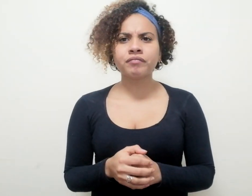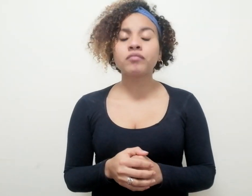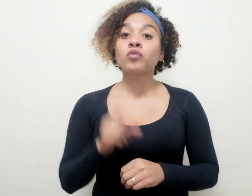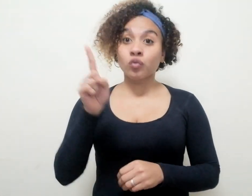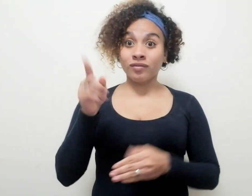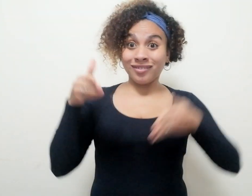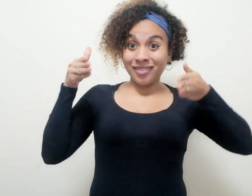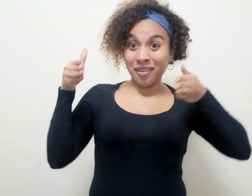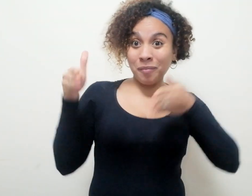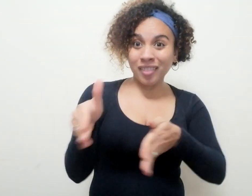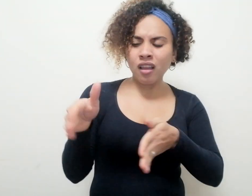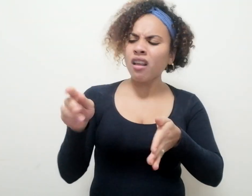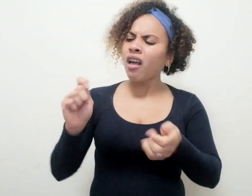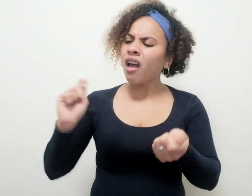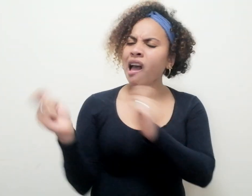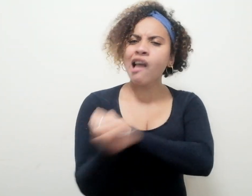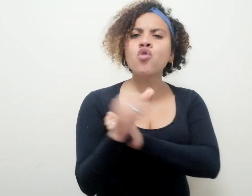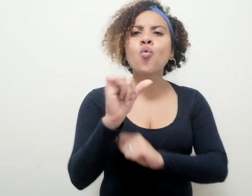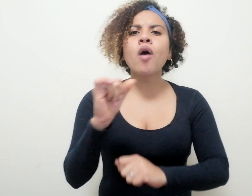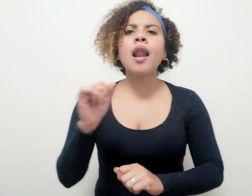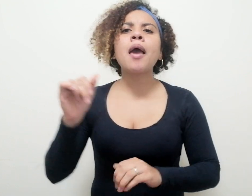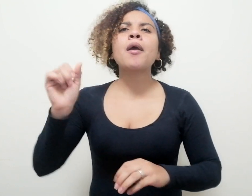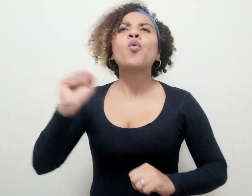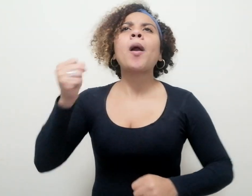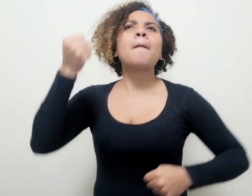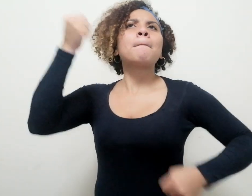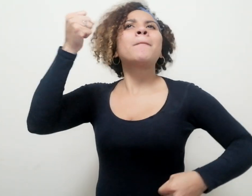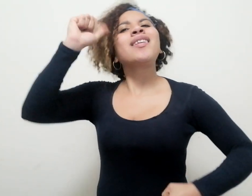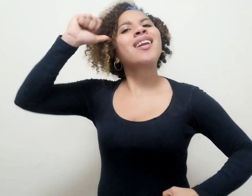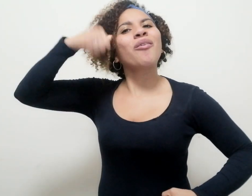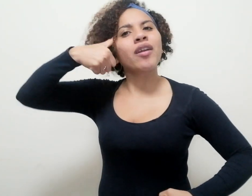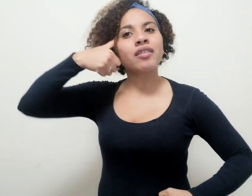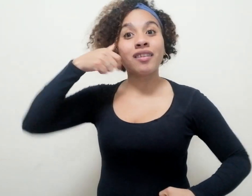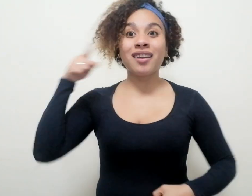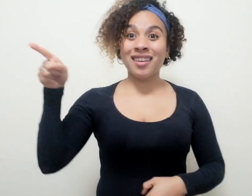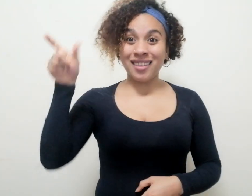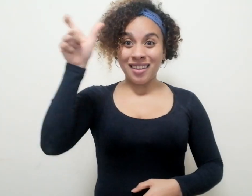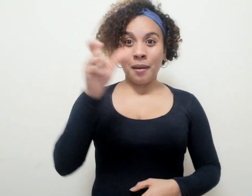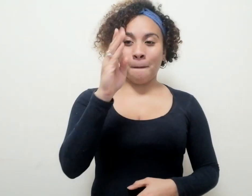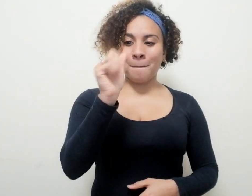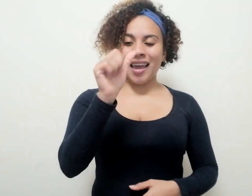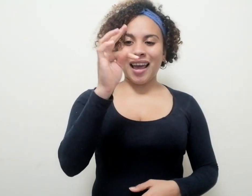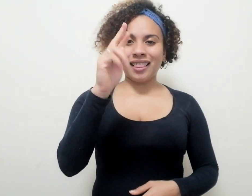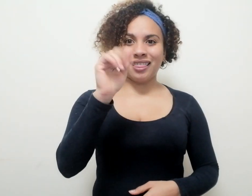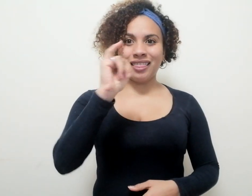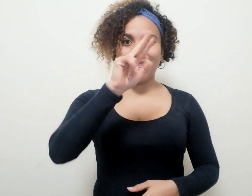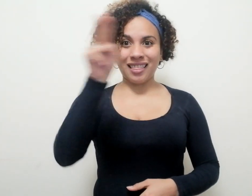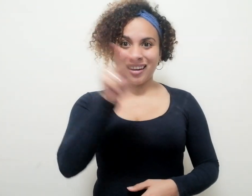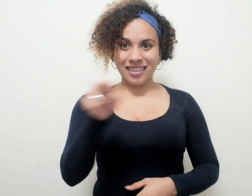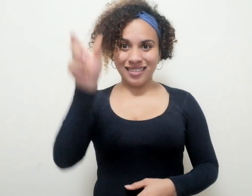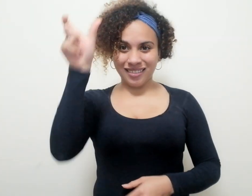cementerio transformado en un monumento. La obra de Beatriz González, cuatro